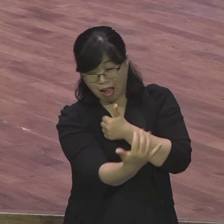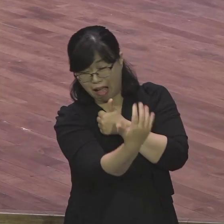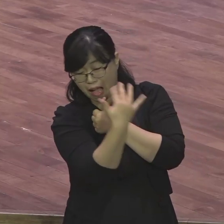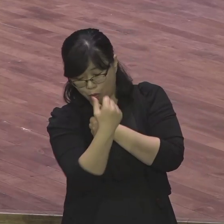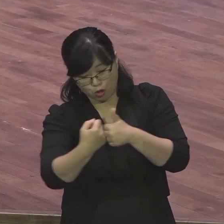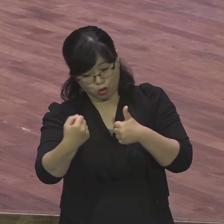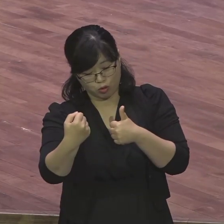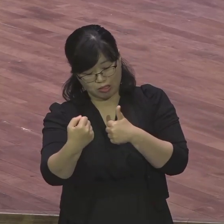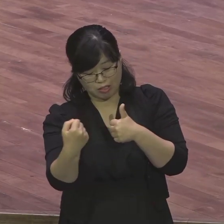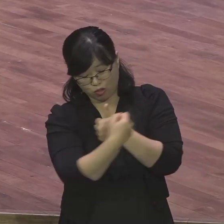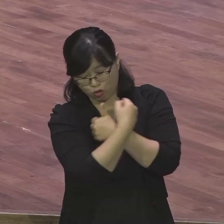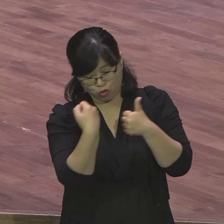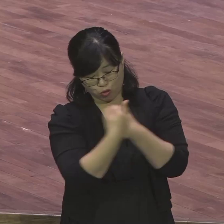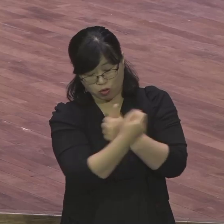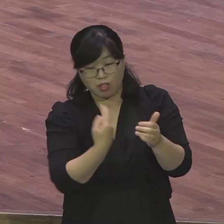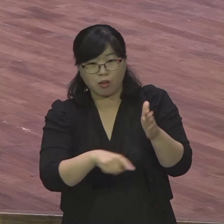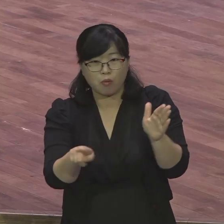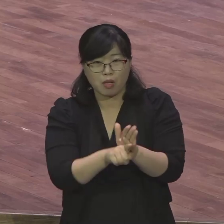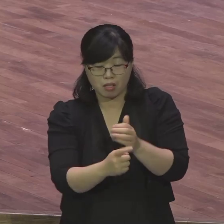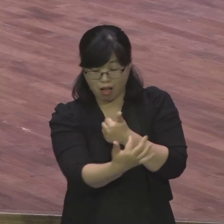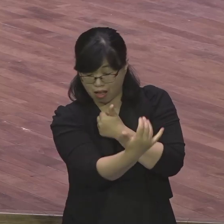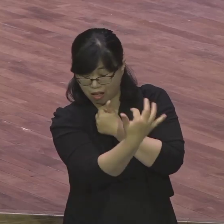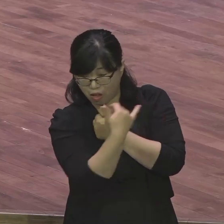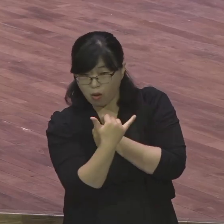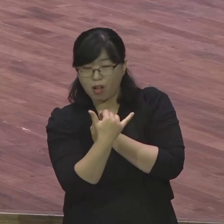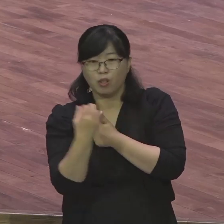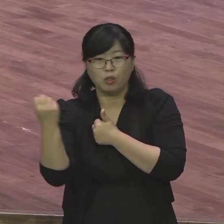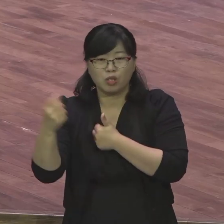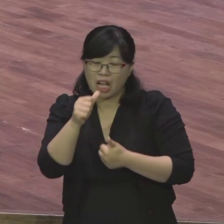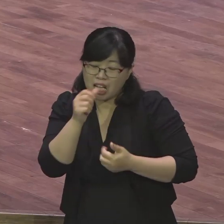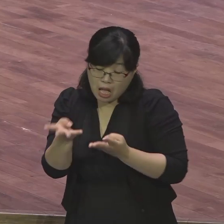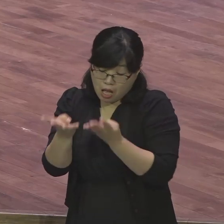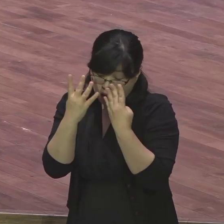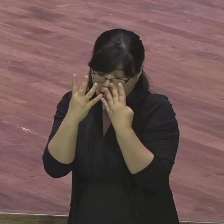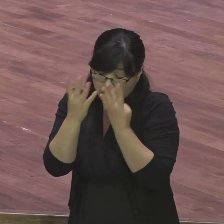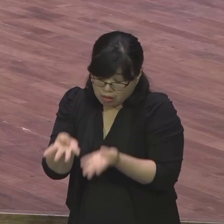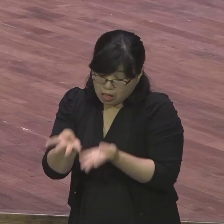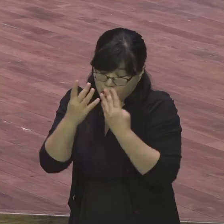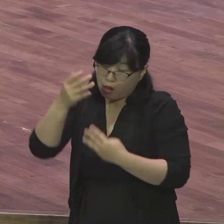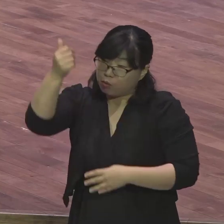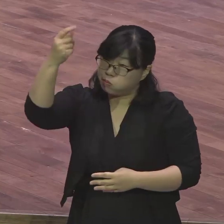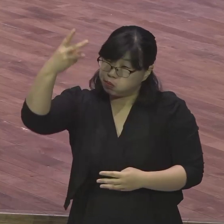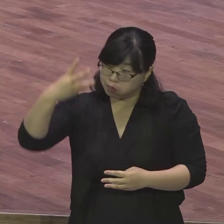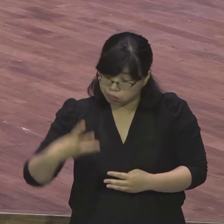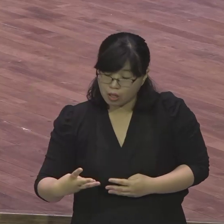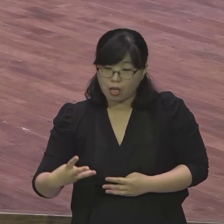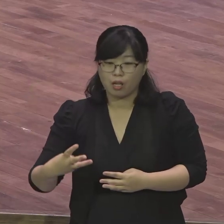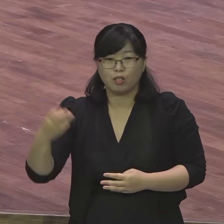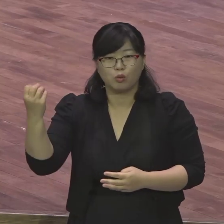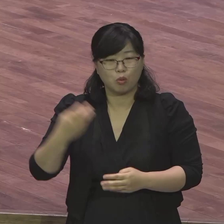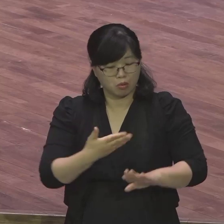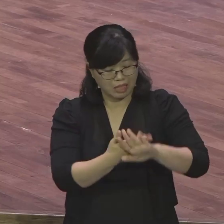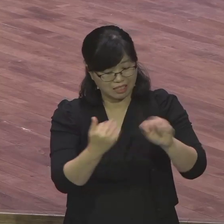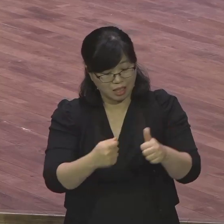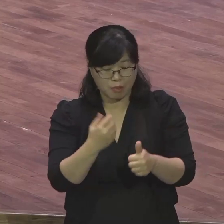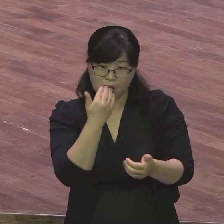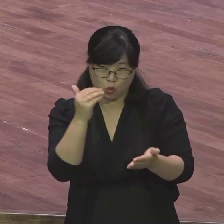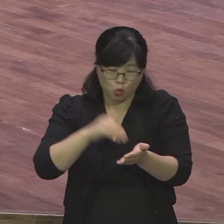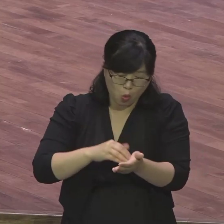다녀. 그러다 감옥 들어가. 감옥을 덜락날락. 수십 번 두드려 맞아. 예수 믿는 것